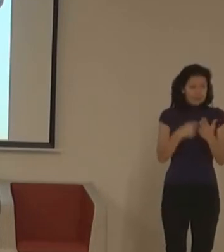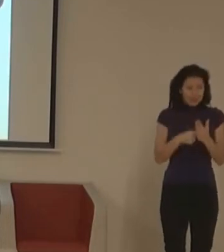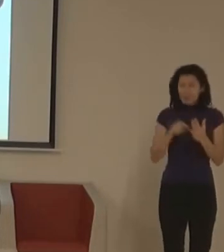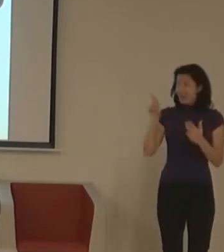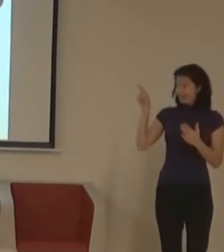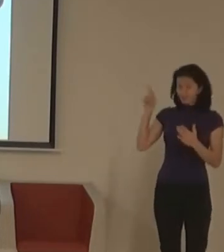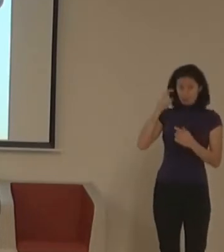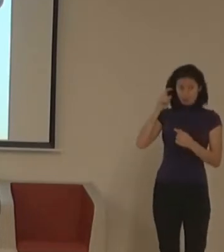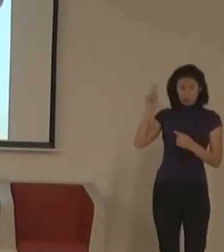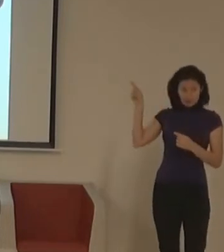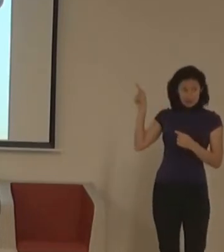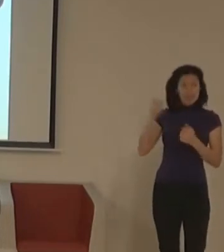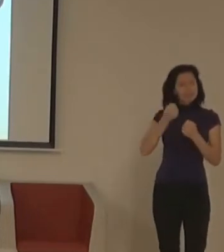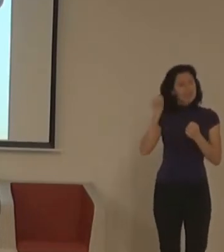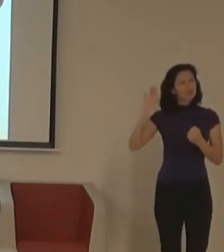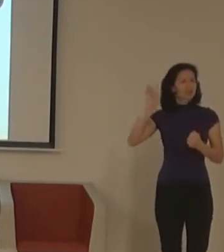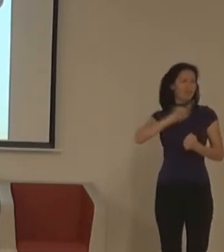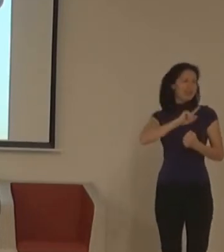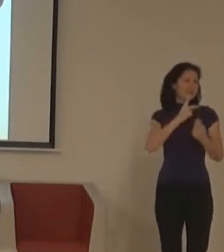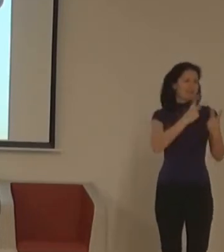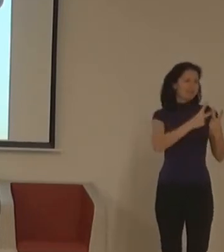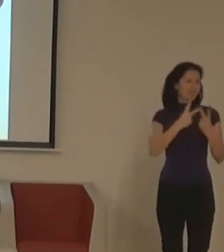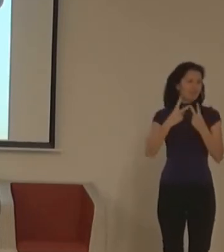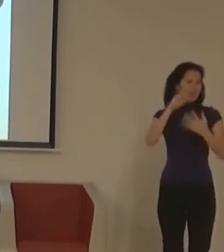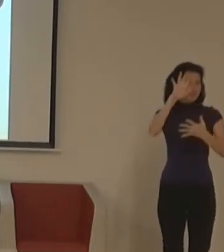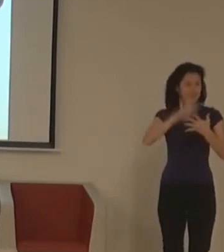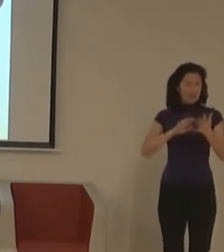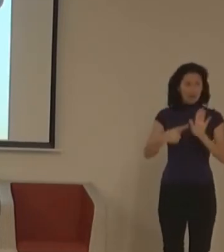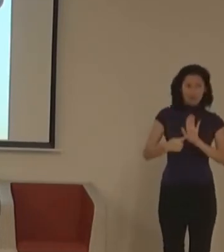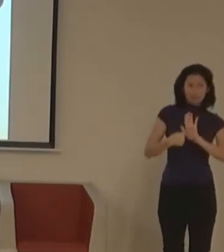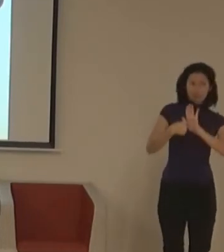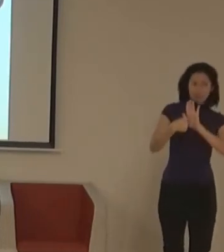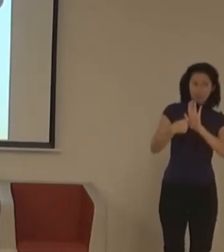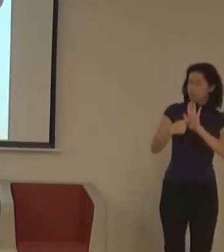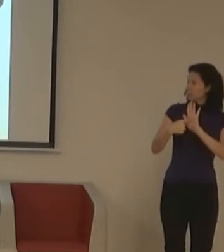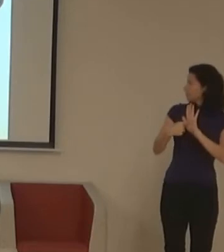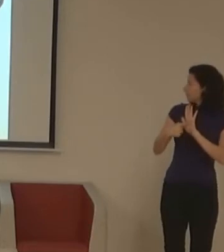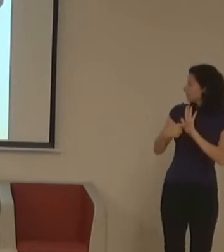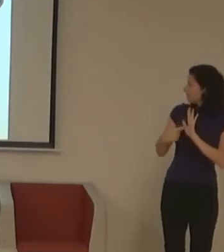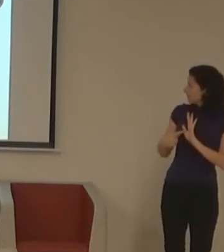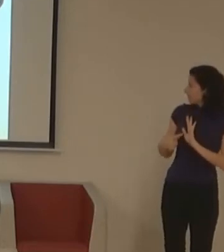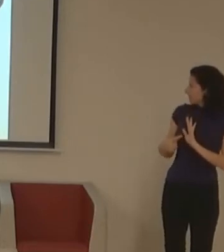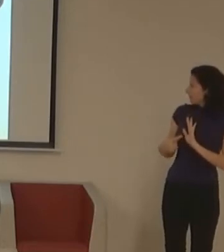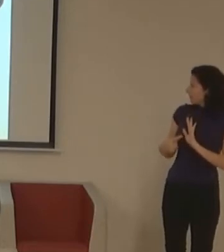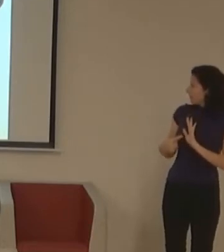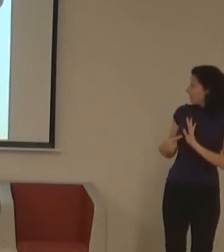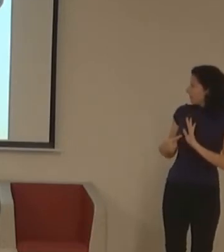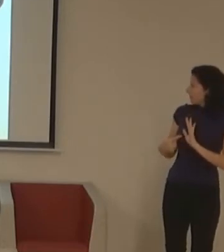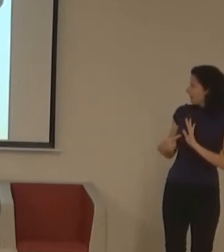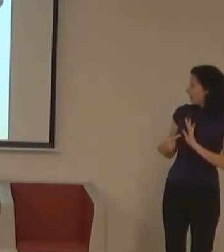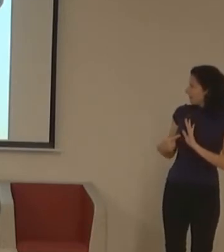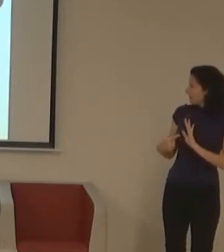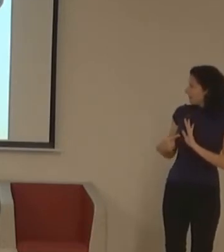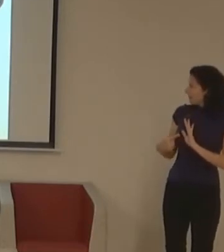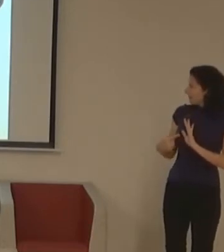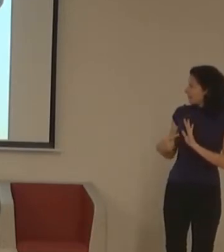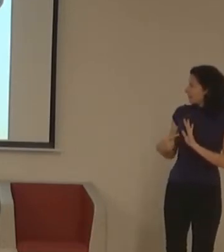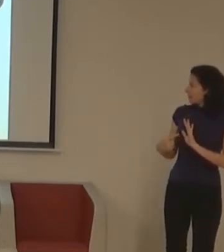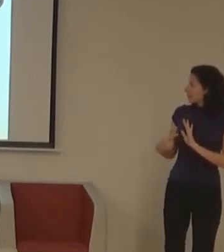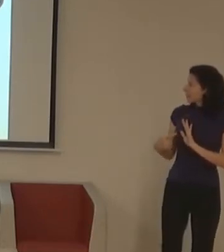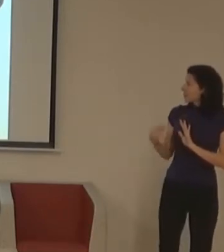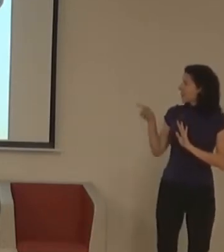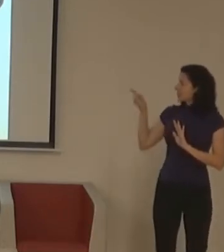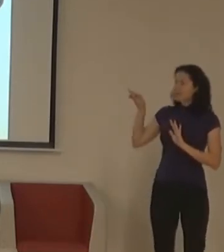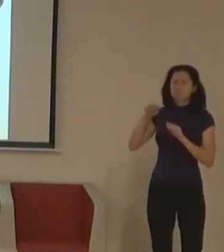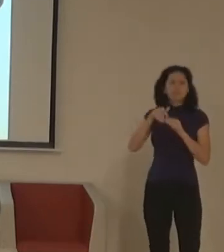stránkách budou mít, zkusím zapojit toho, nezapojituju, jo, budou mít